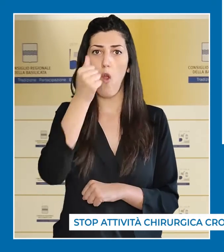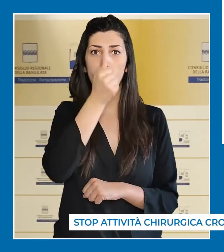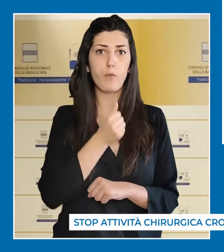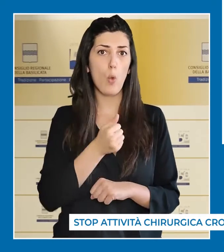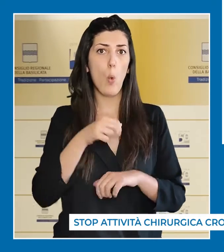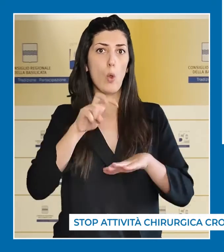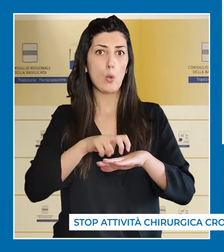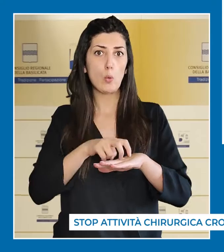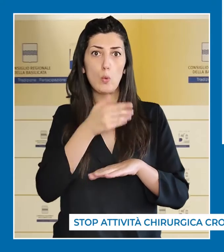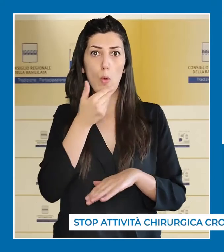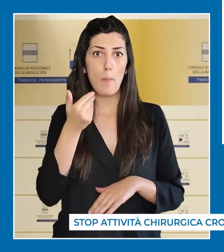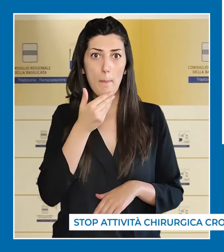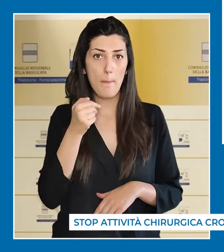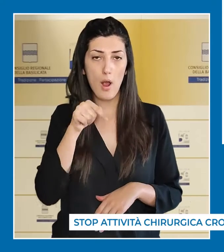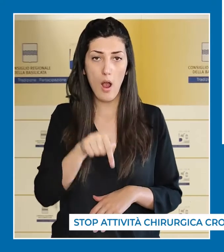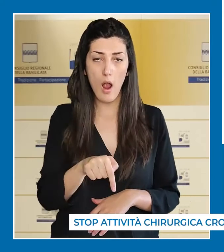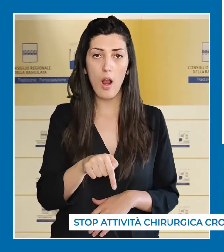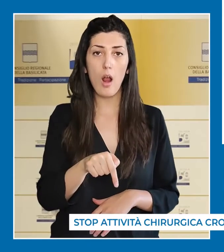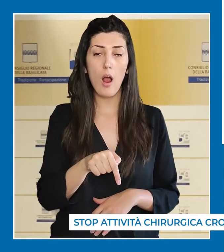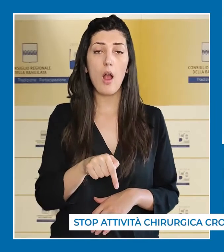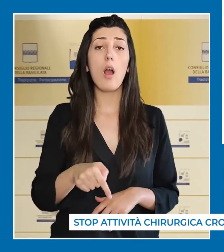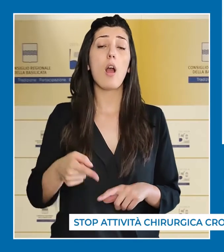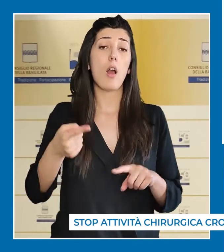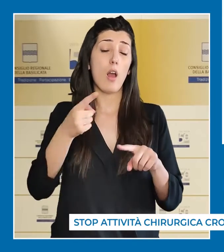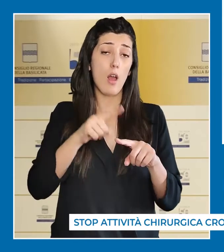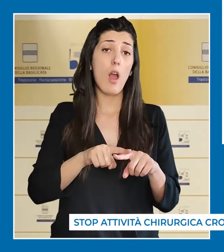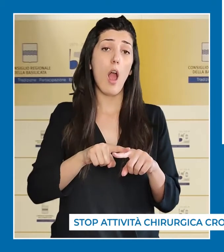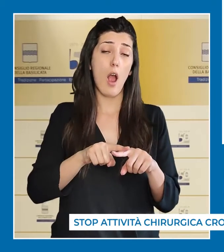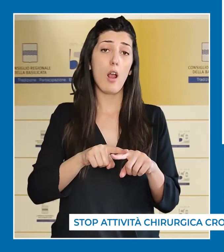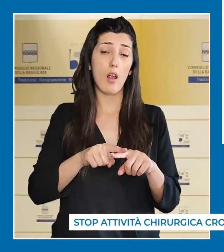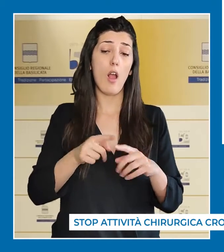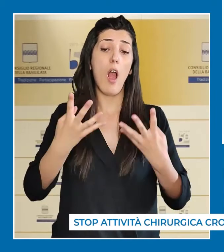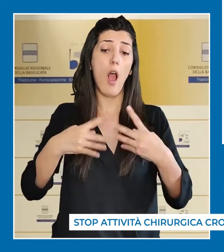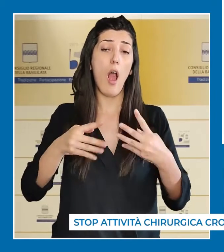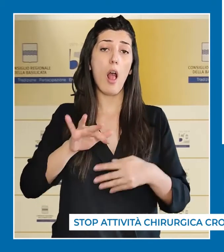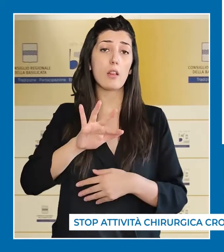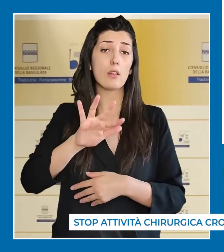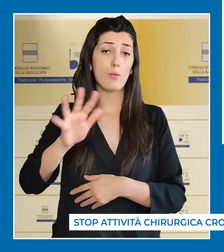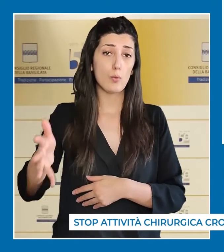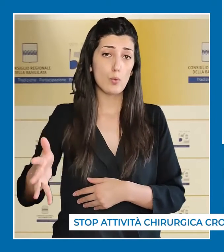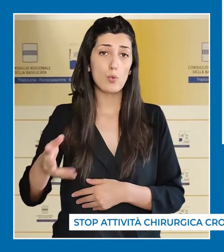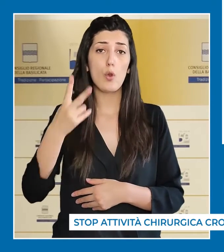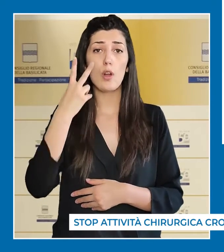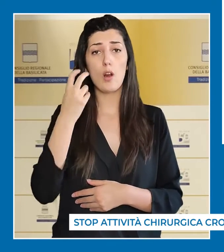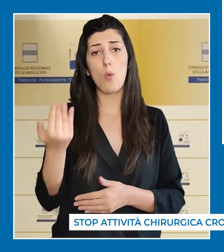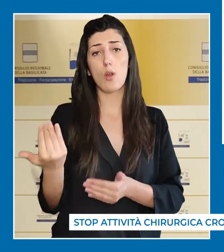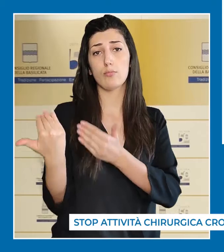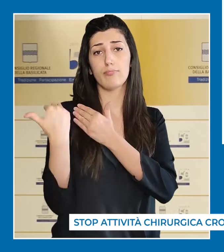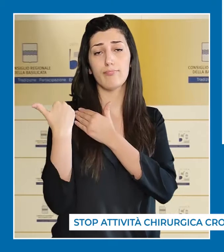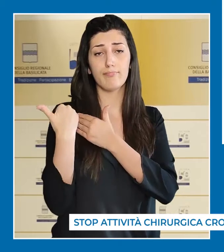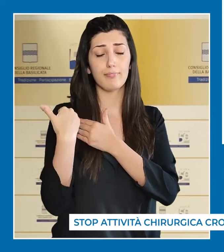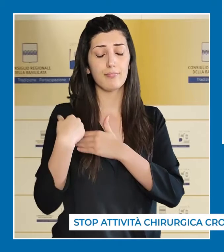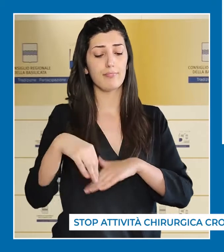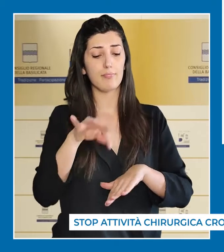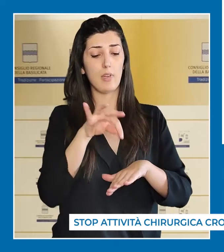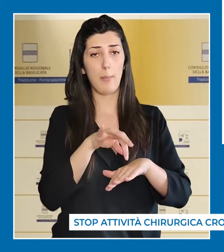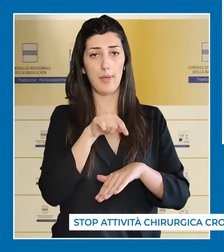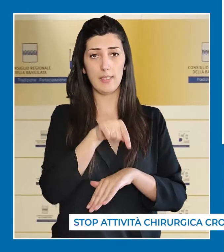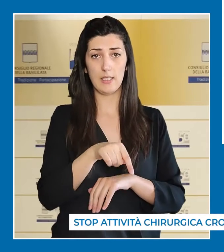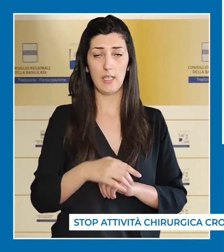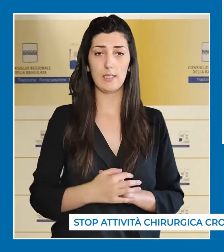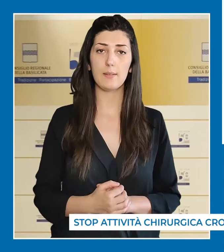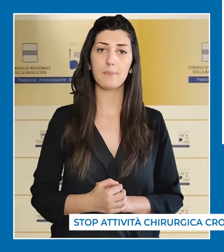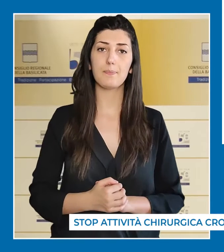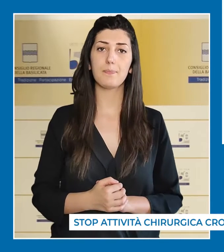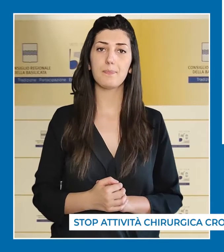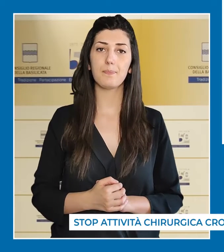permettersi la carenza di tale figura medica che assolve anche ad altre funzioni nella